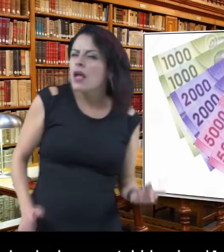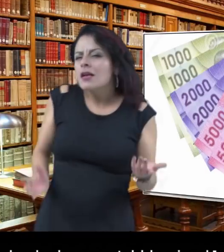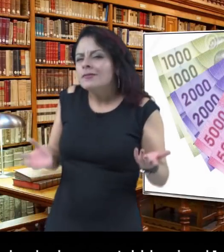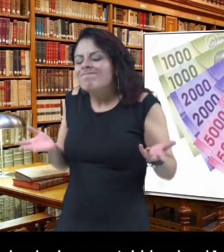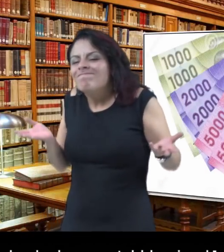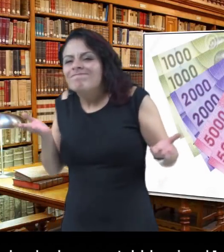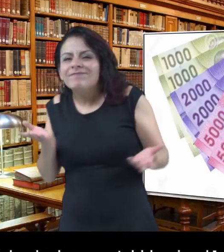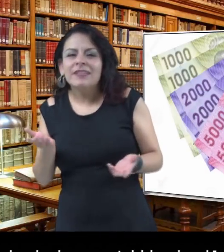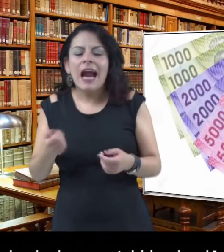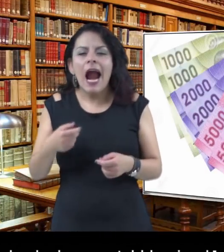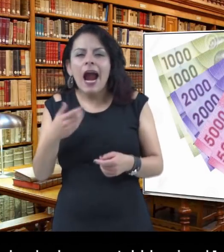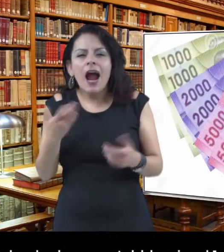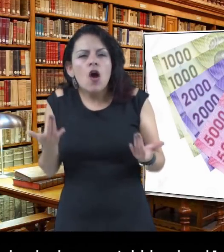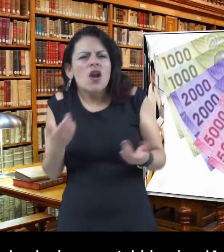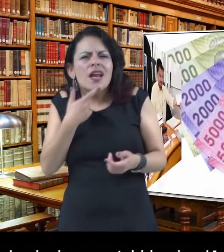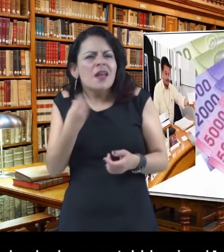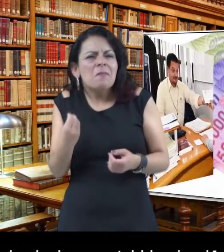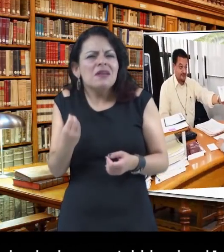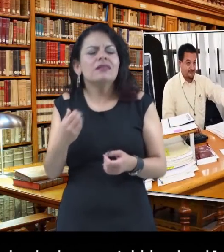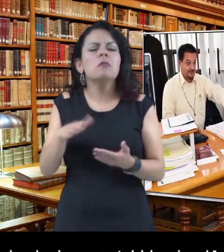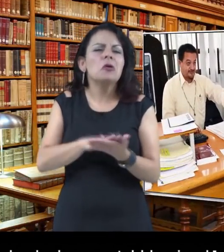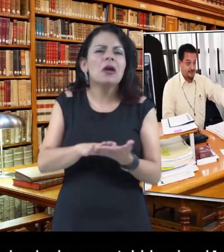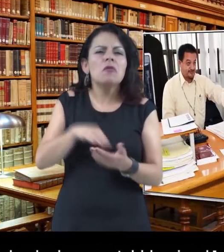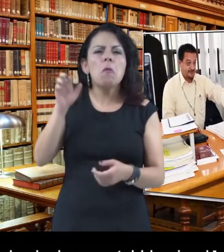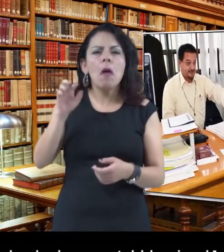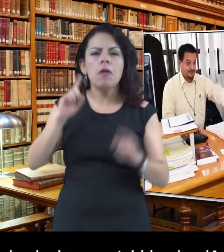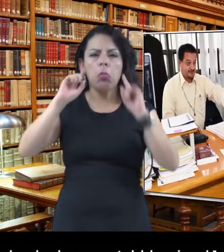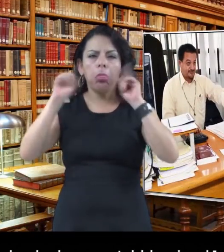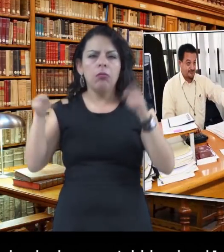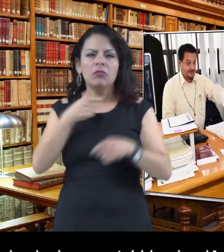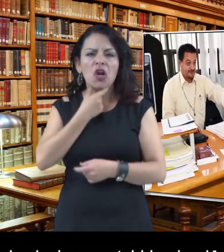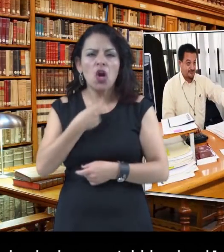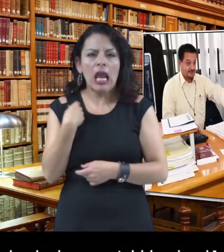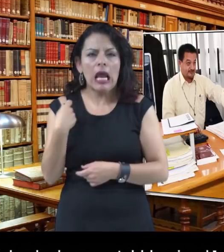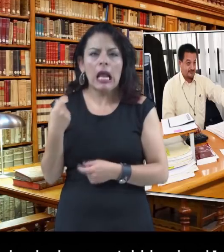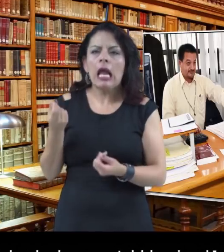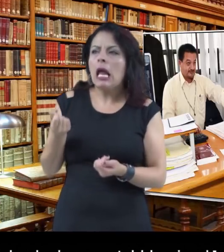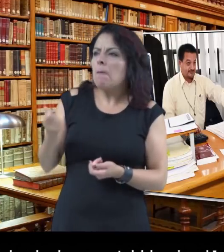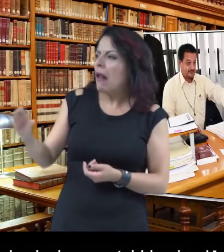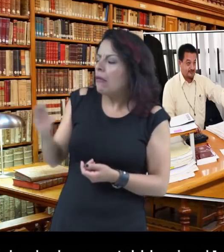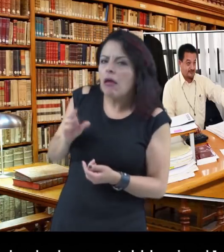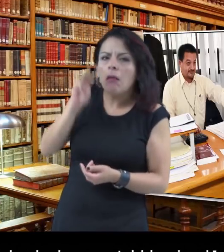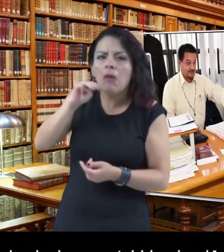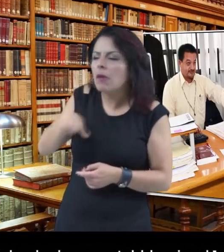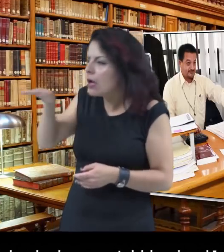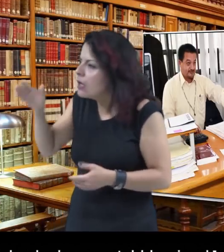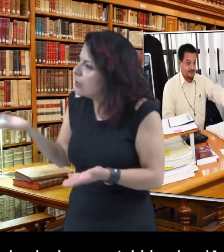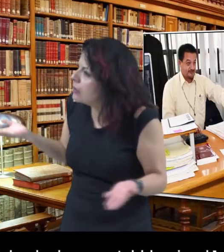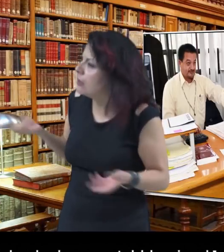Bueno, si el padre no acata la orden de pagar, usted debe avisar al juez para que él pueda ordenar, primero, suspender su licencia de conducir,